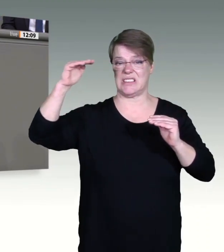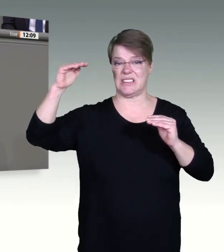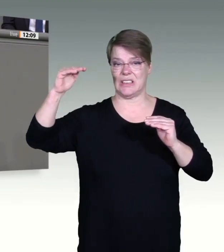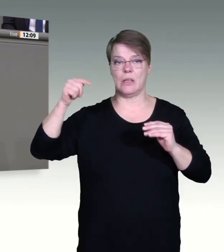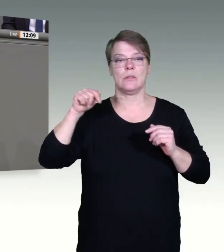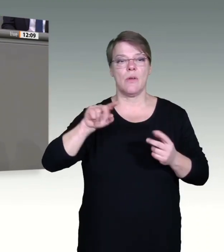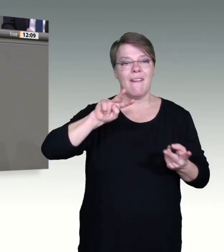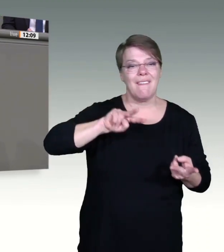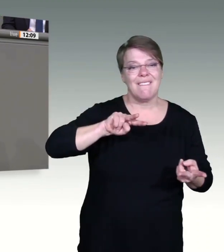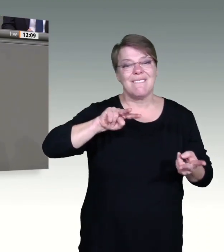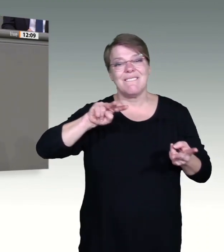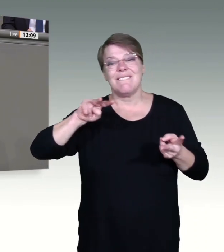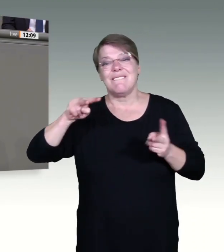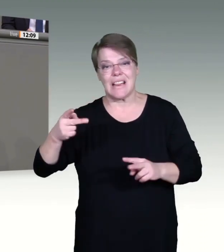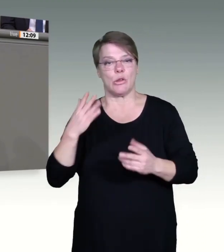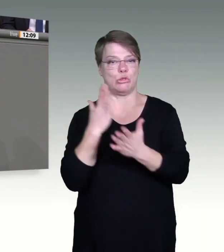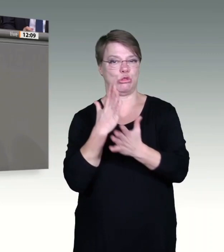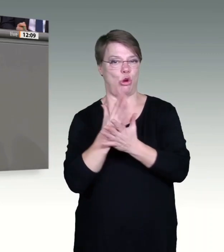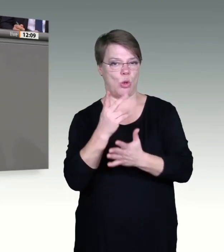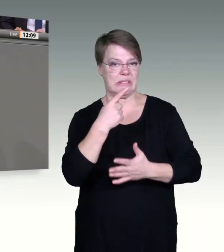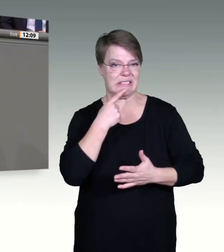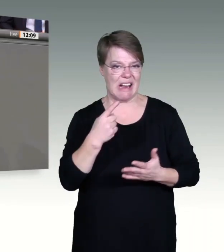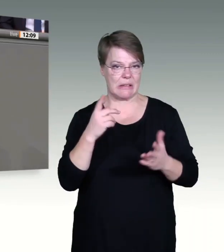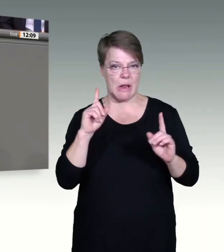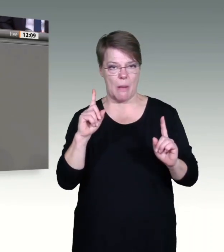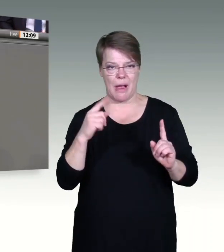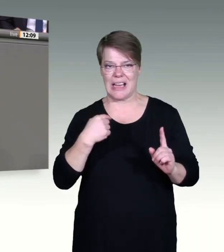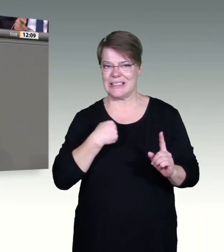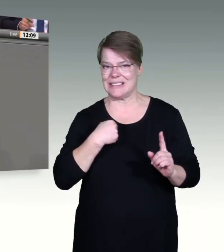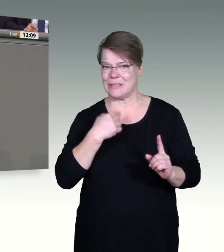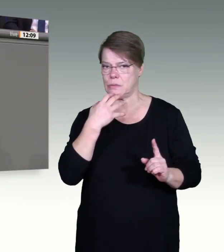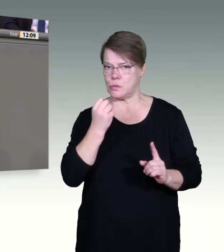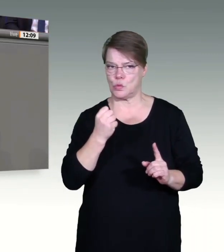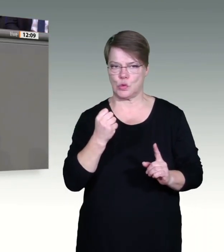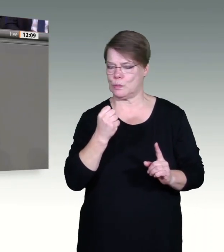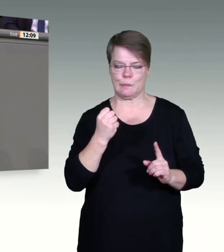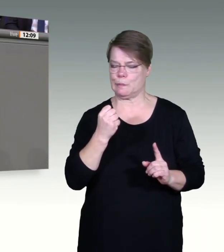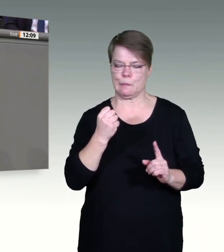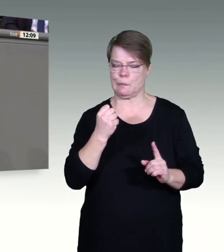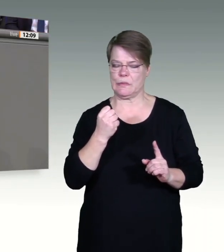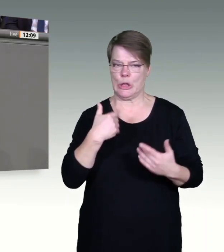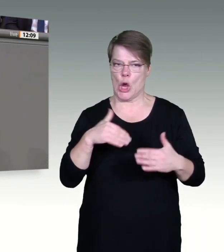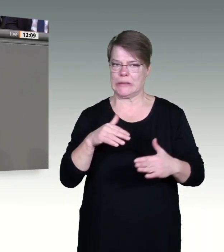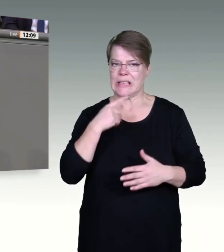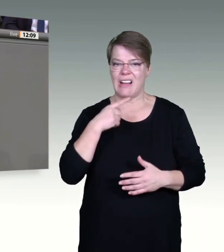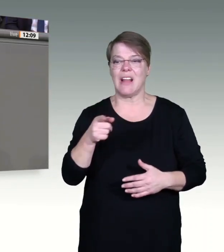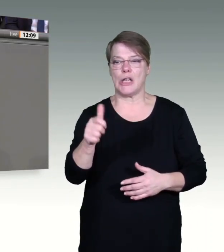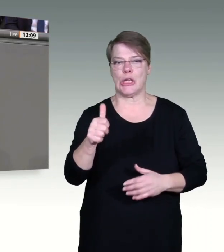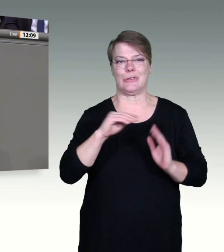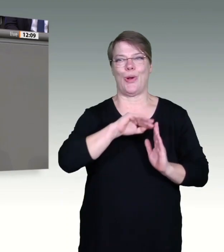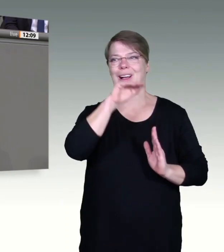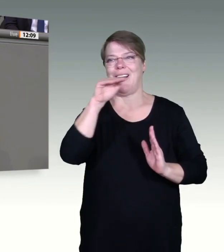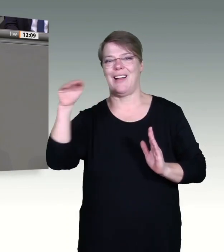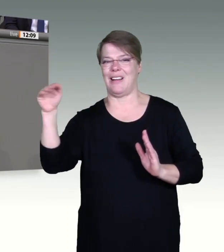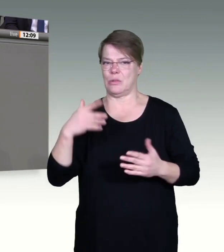epidemiologische Dynamik der Omikron-Variante. Deshalb ist es gut, dass die Ministerpräsidentinnen